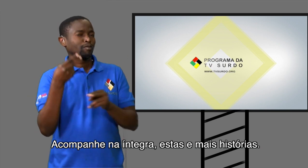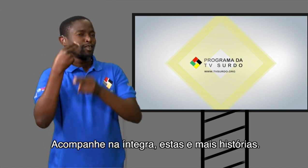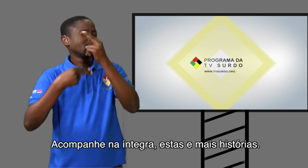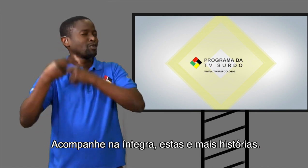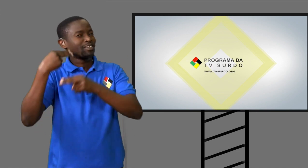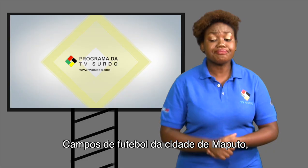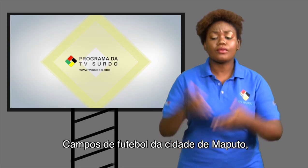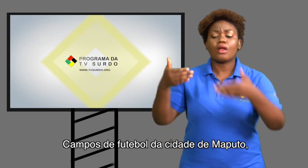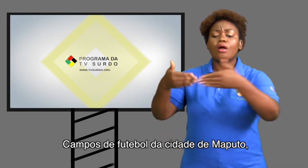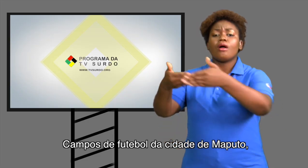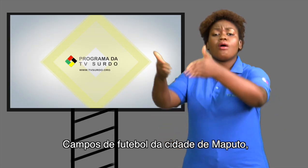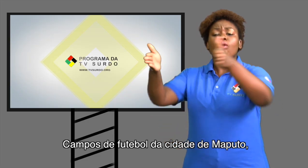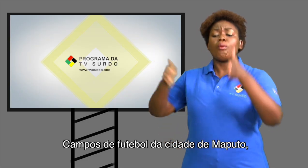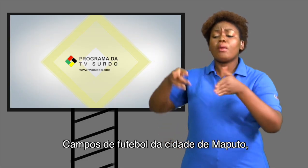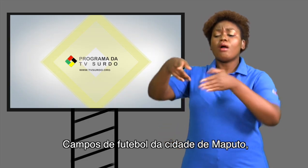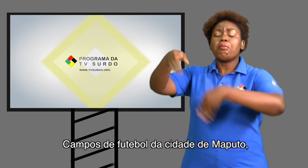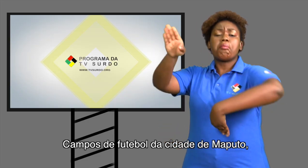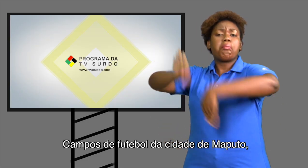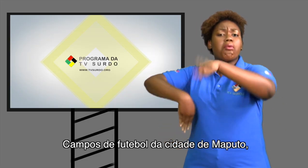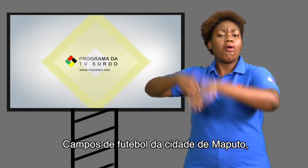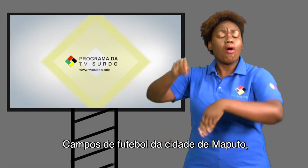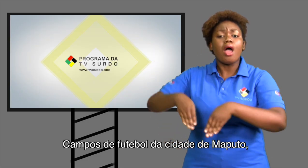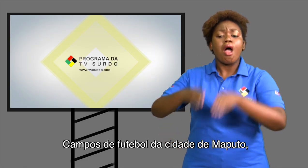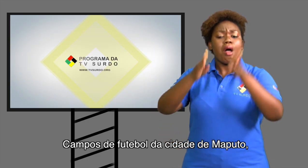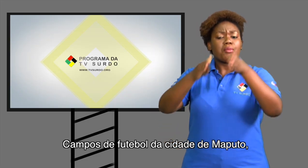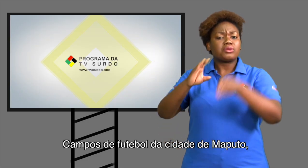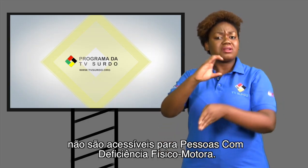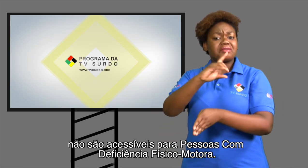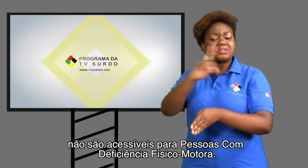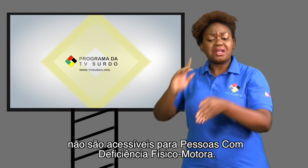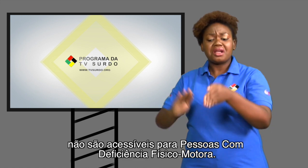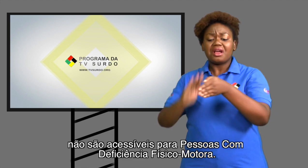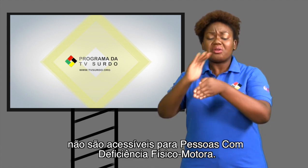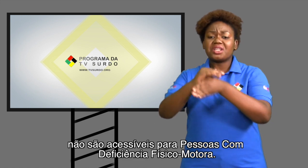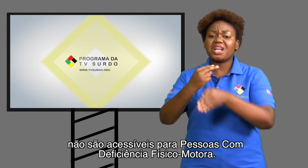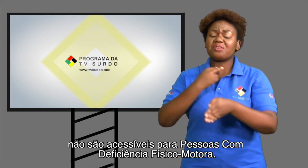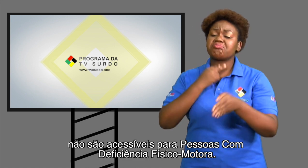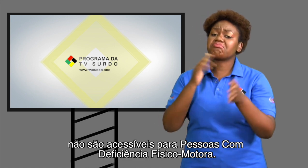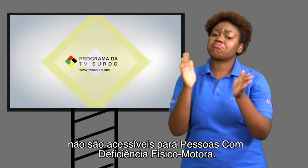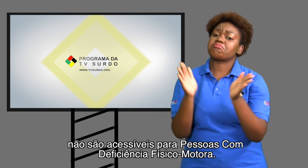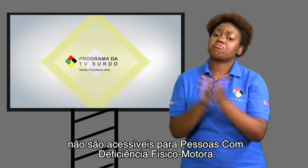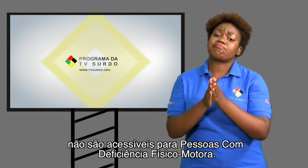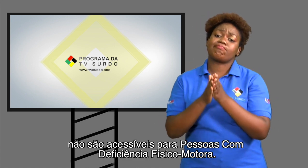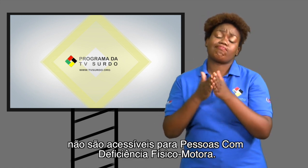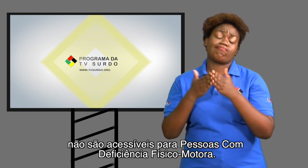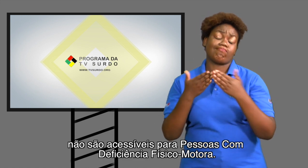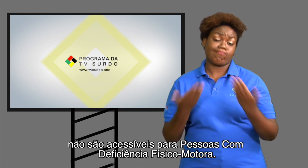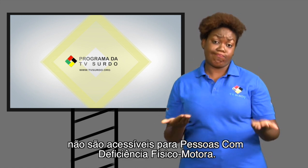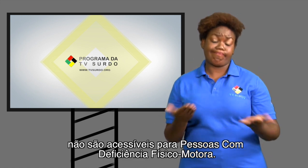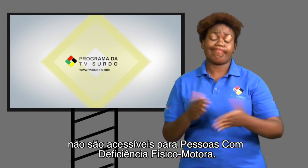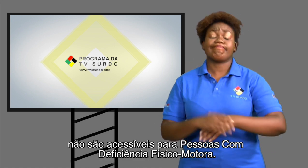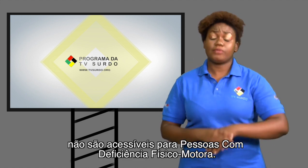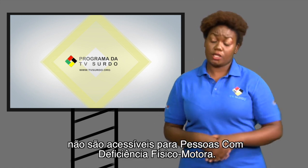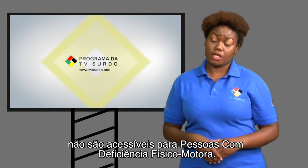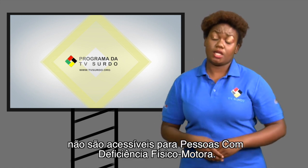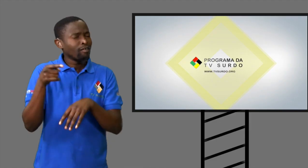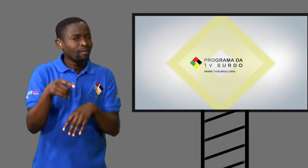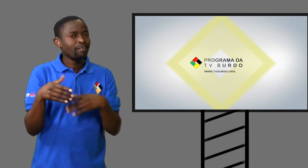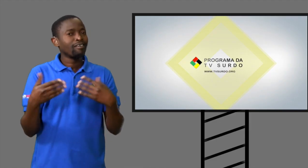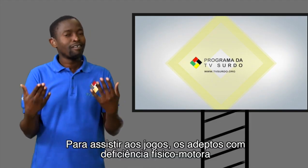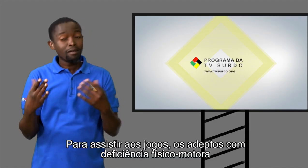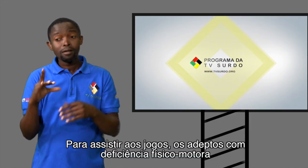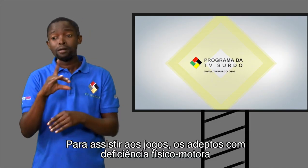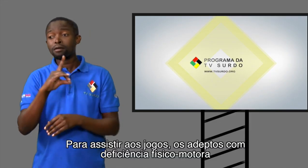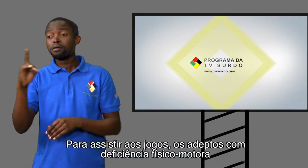histórias. Campos de futebol da cidade de Maputo não são acessíveis para pessoas com deficiência físico